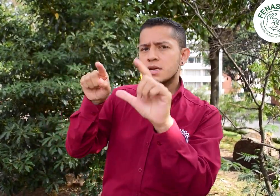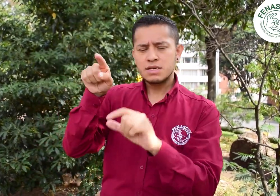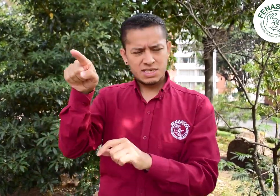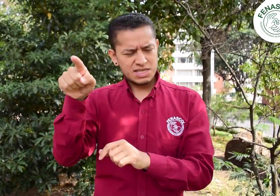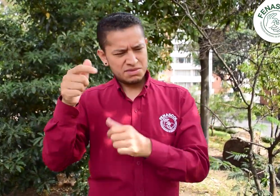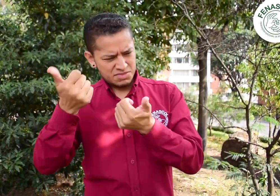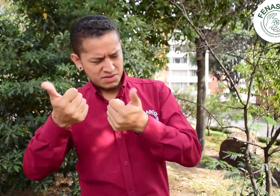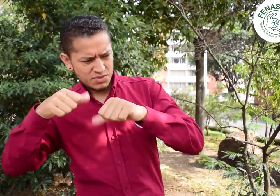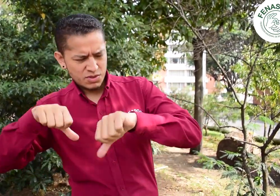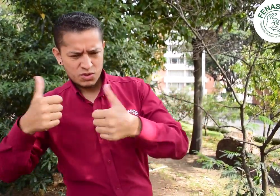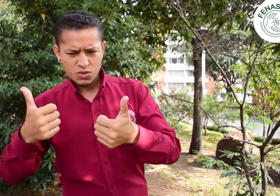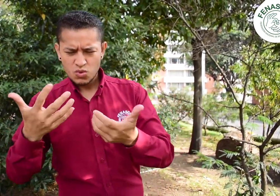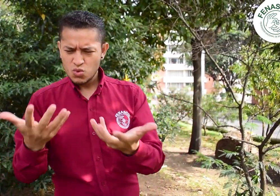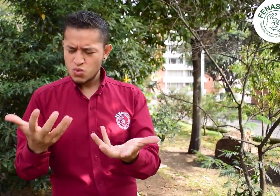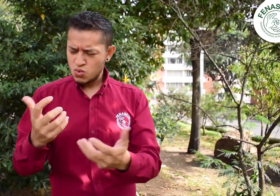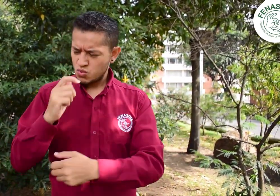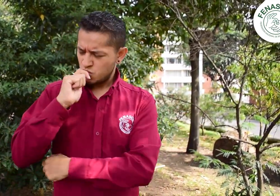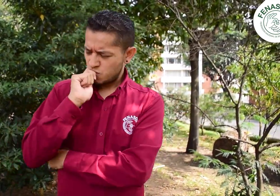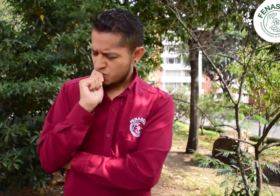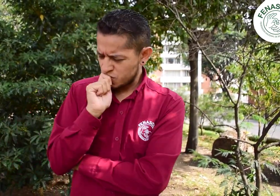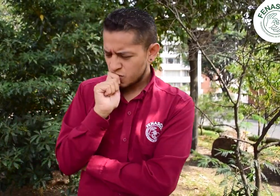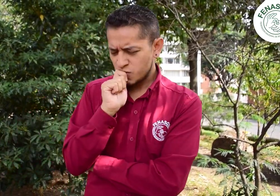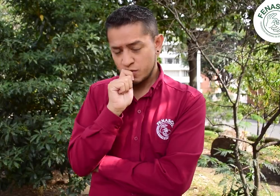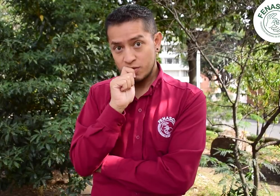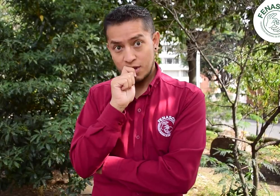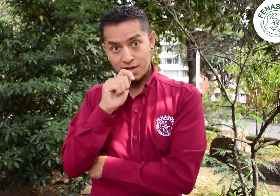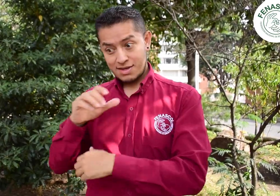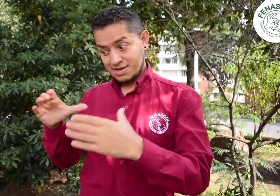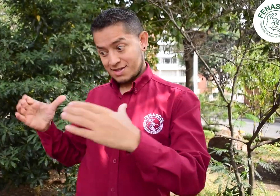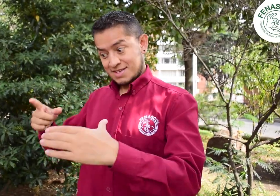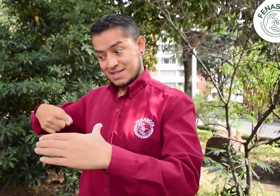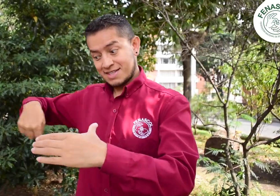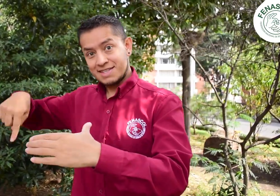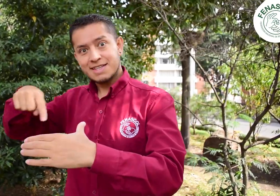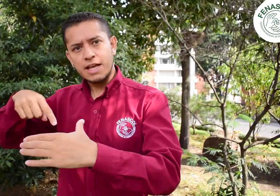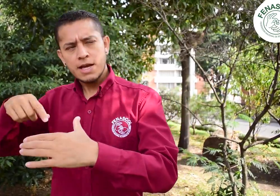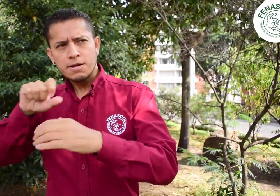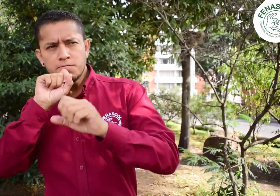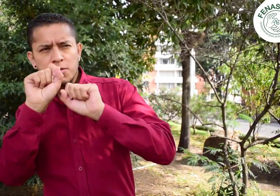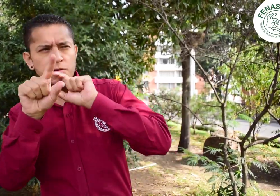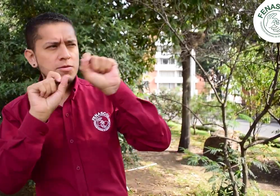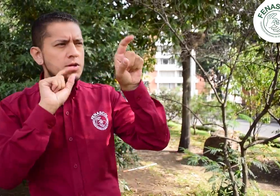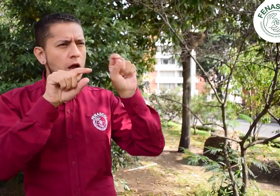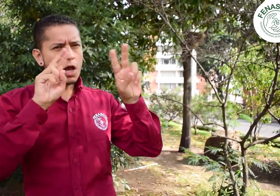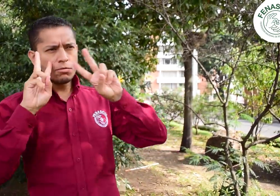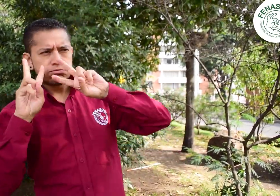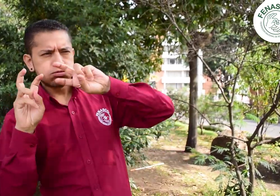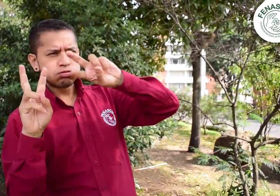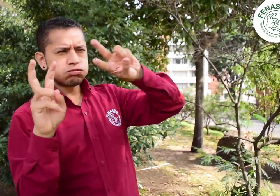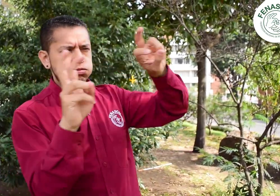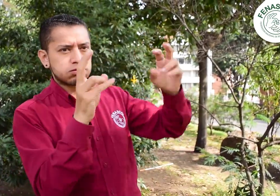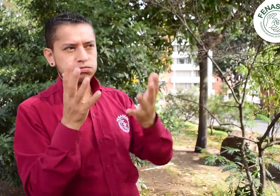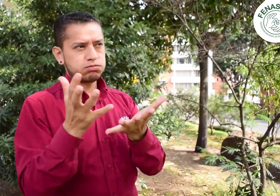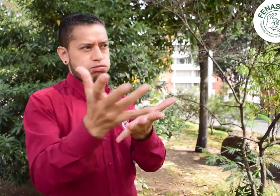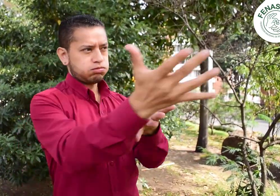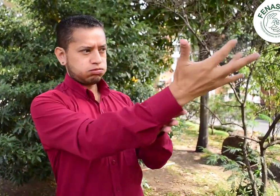La CRC en el año 2022 organizó un proyecto de investigación dirigido a las personas sordas.